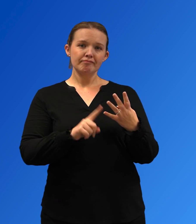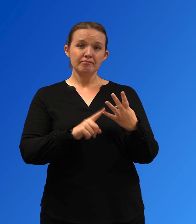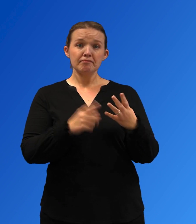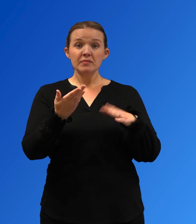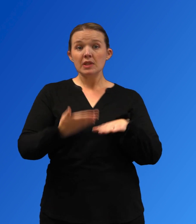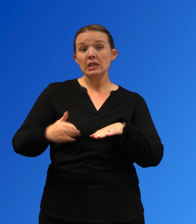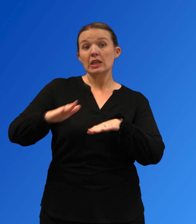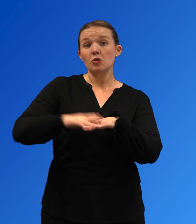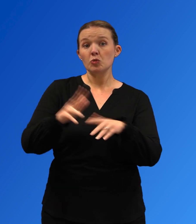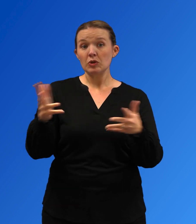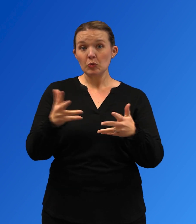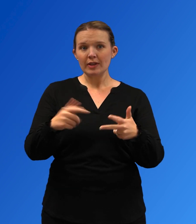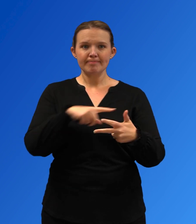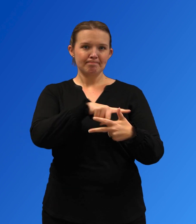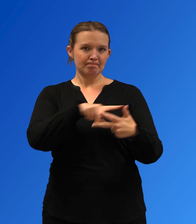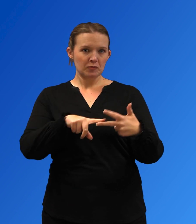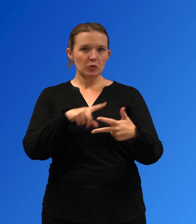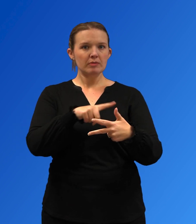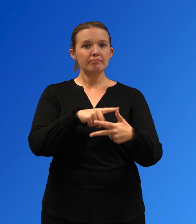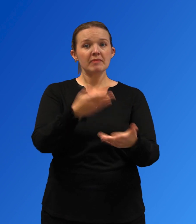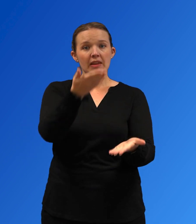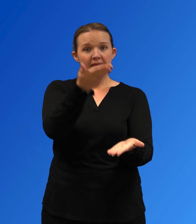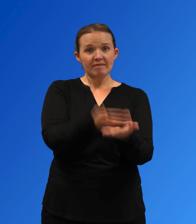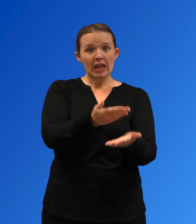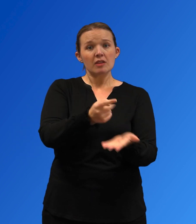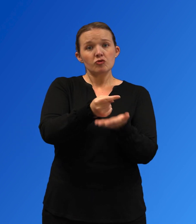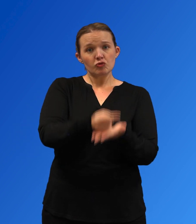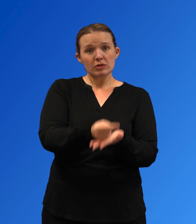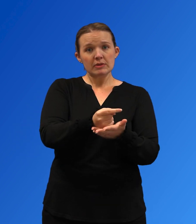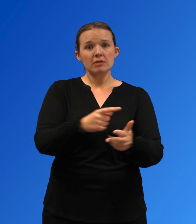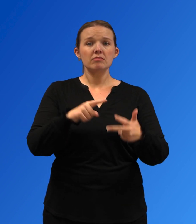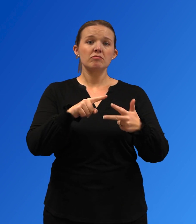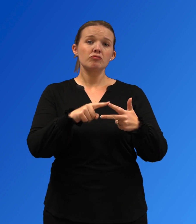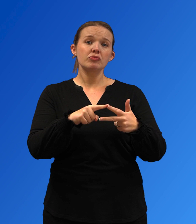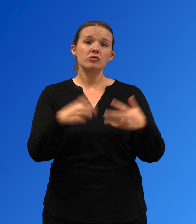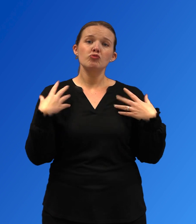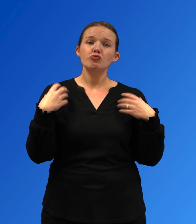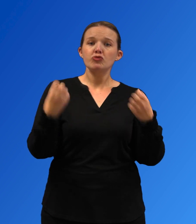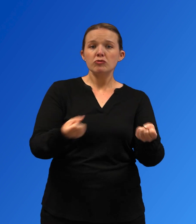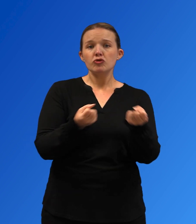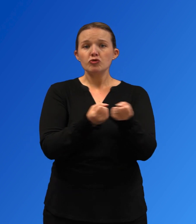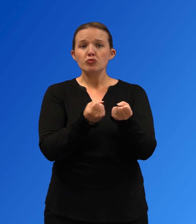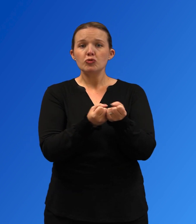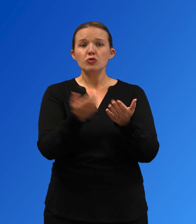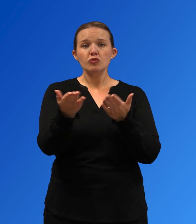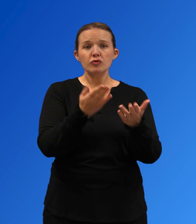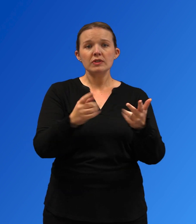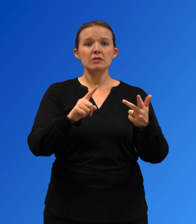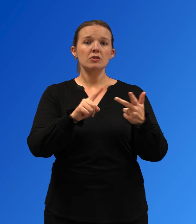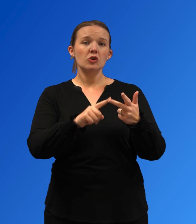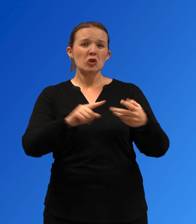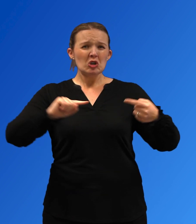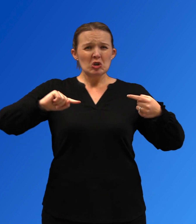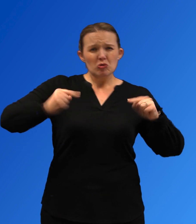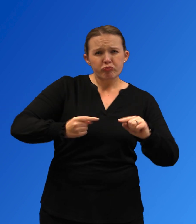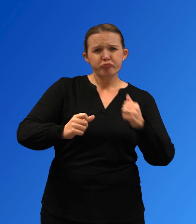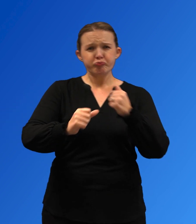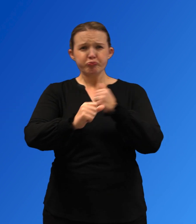primaria y se amplíen los tratamientos de comprobada eficacia, los servicios de apoyo para la recuperación